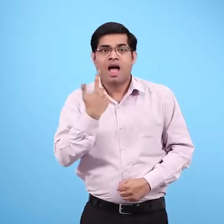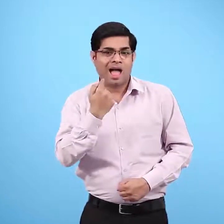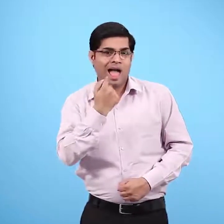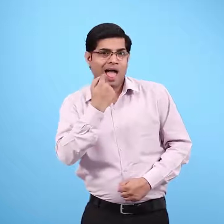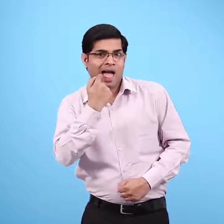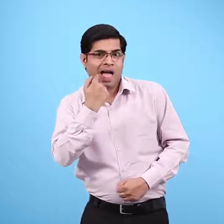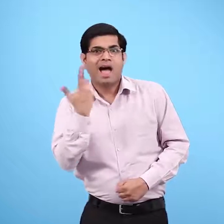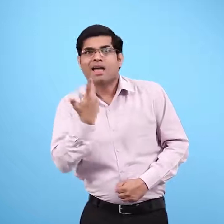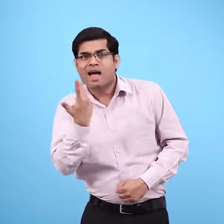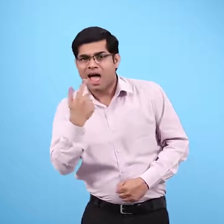ज्यादा पता चला?